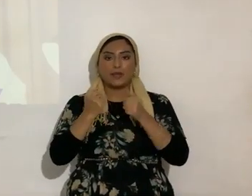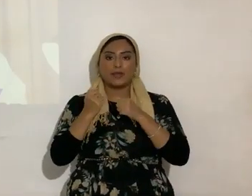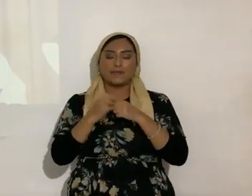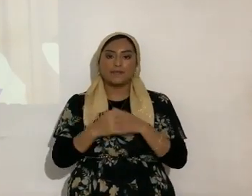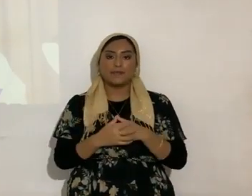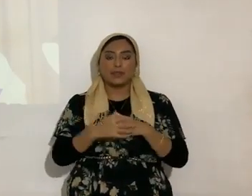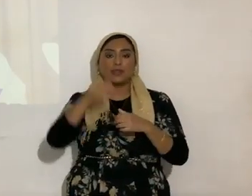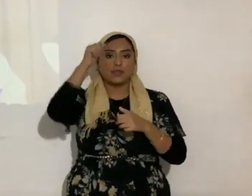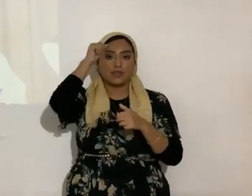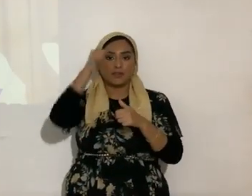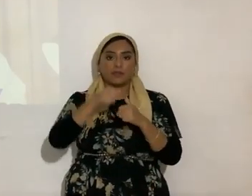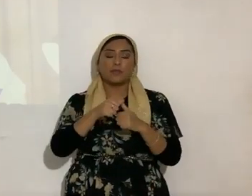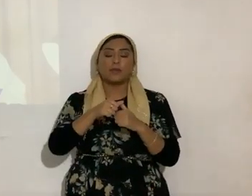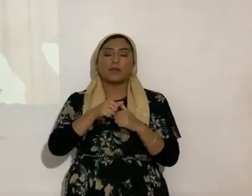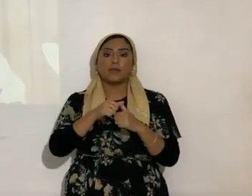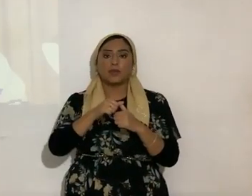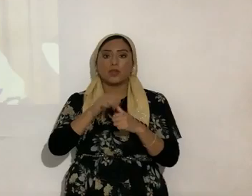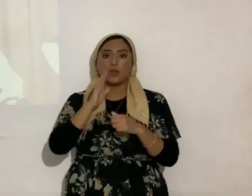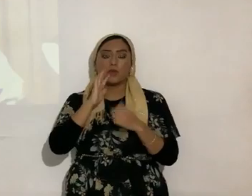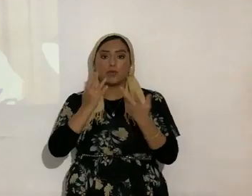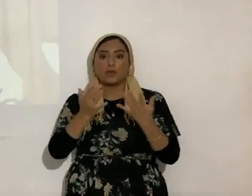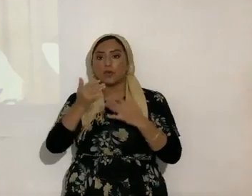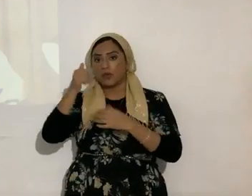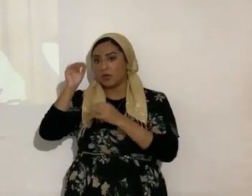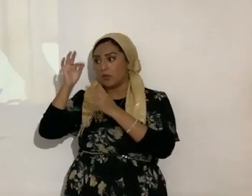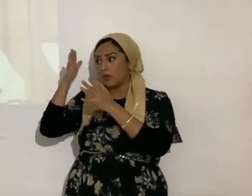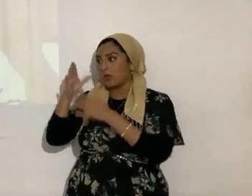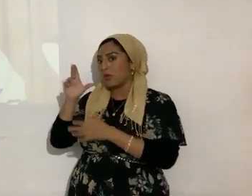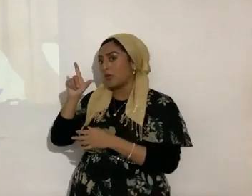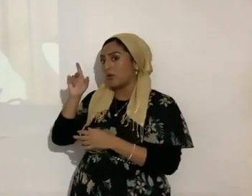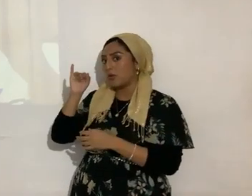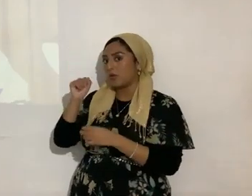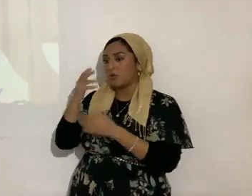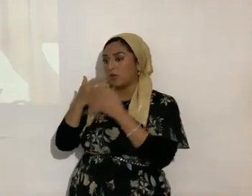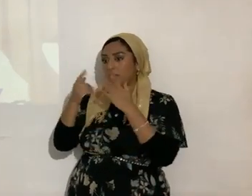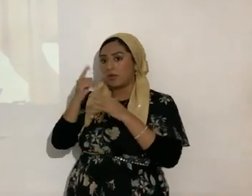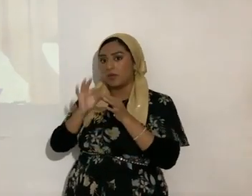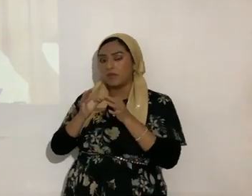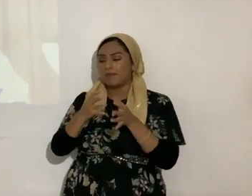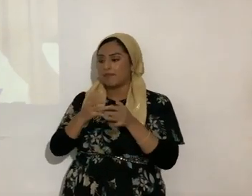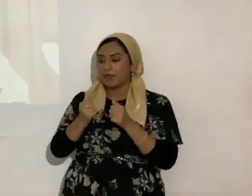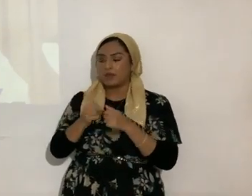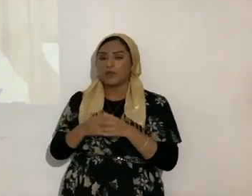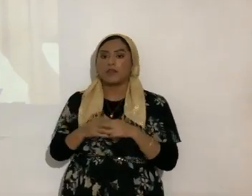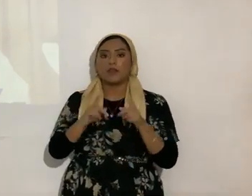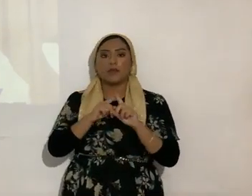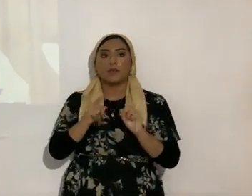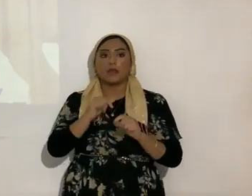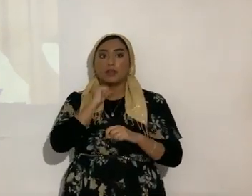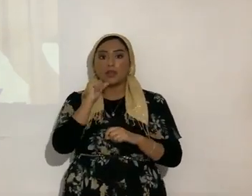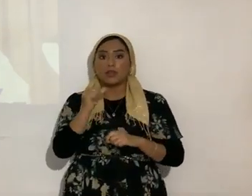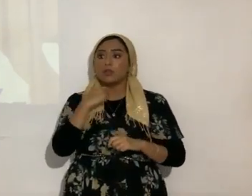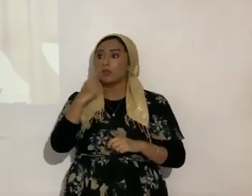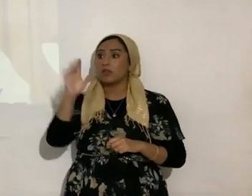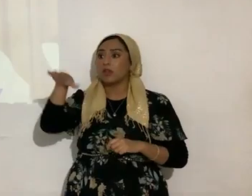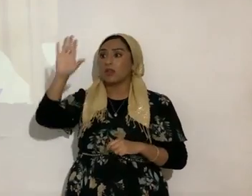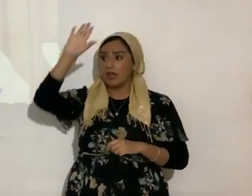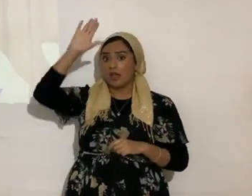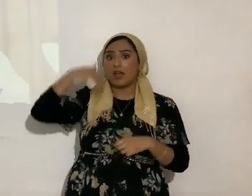recuerden, va a estar esperando el amado Rue Luis ahí que la traduzca, pero así, pero no de que le digan, Rue, yo la puedo traducir,